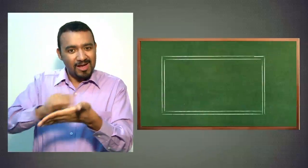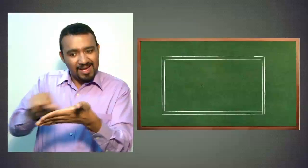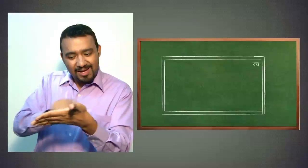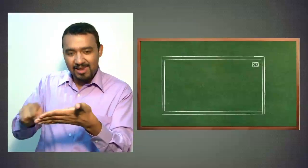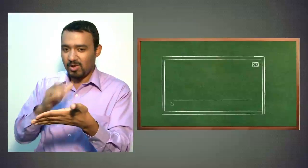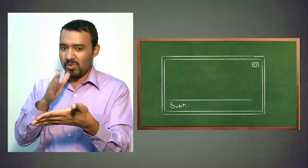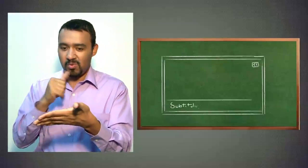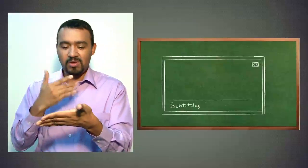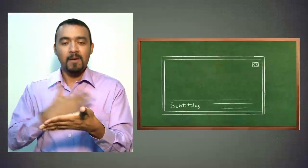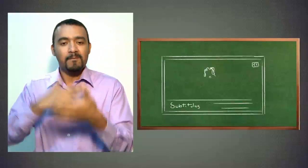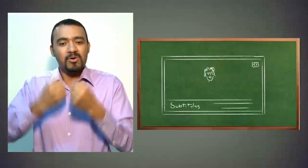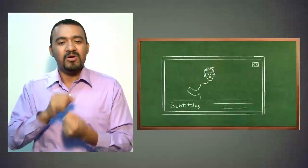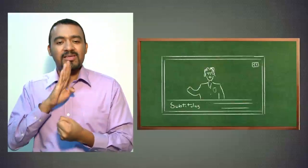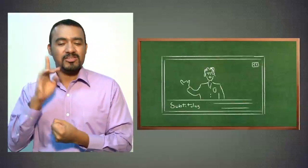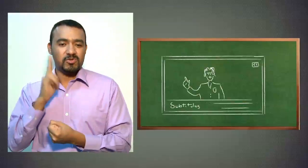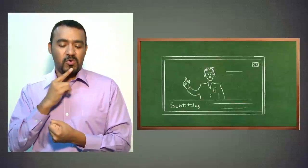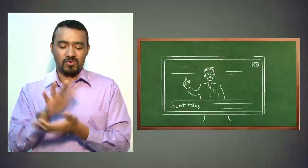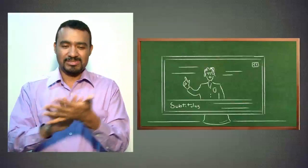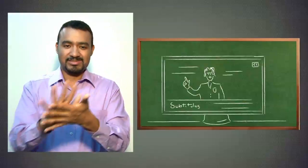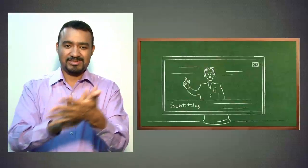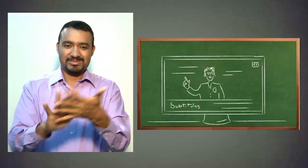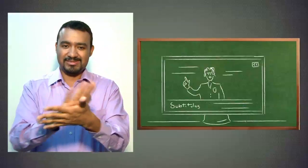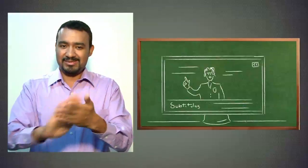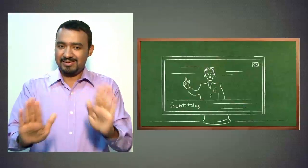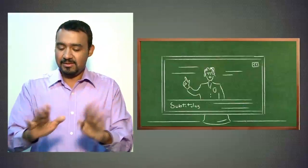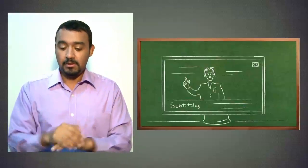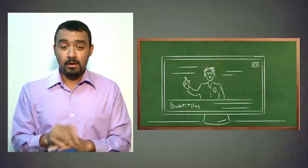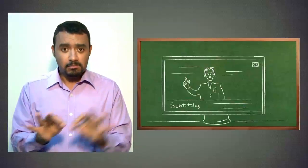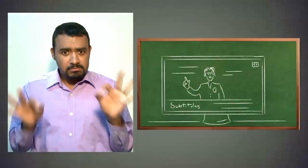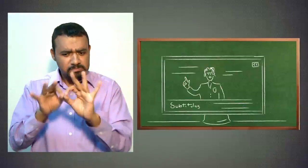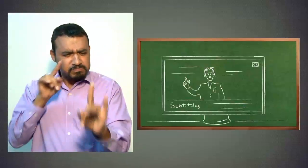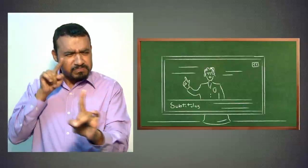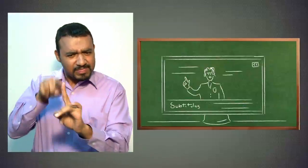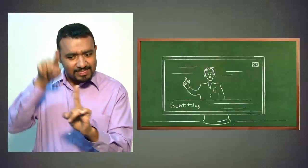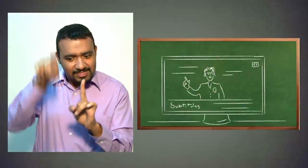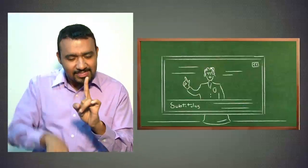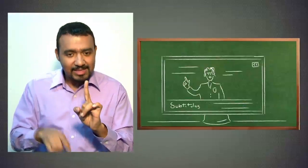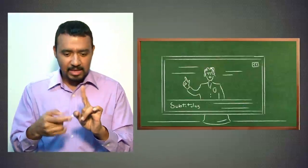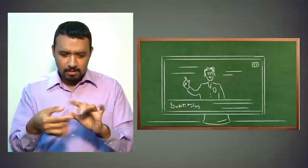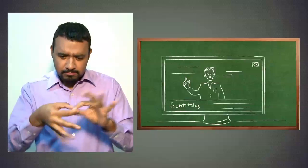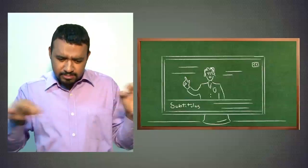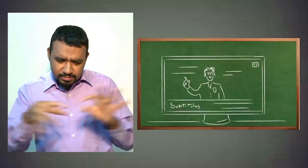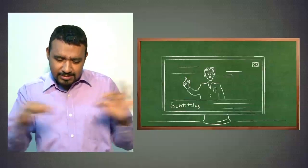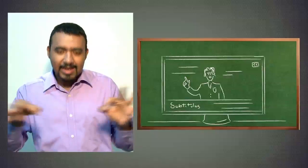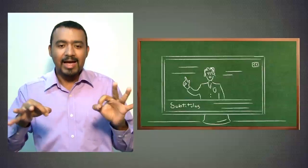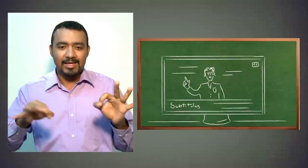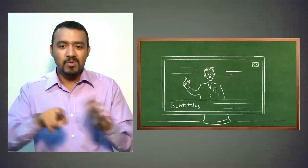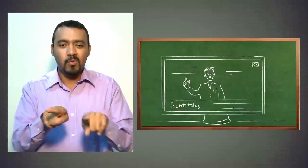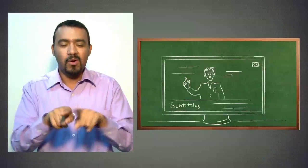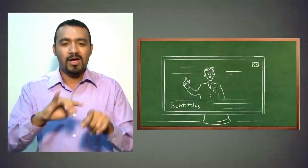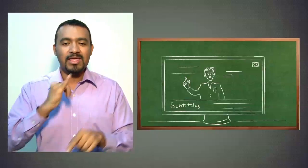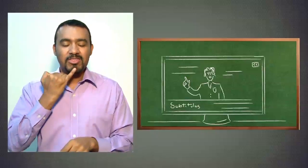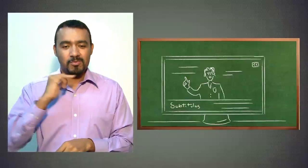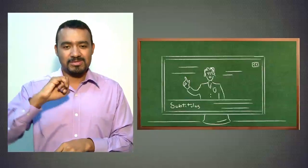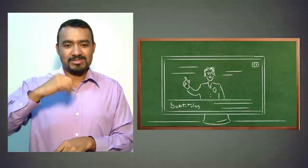ágrafo, propio y natural de las personas con esta discapacidad, y comprender la escritura del español sería como aprender una segunda lengua.